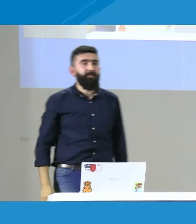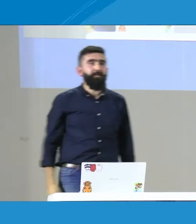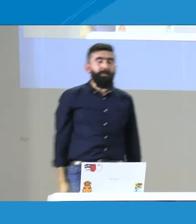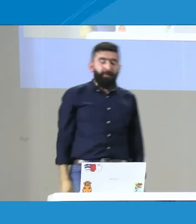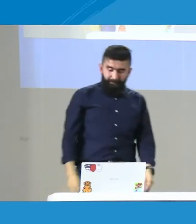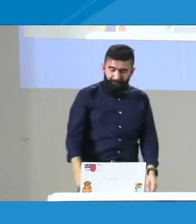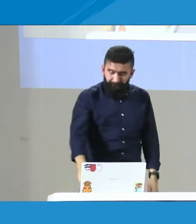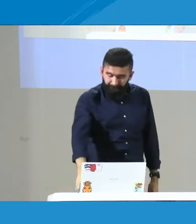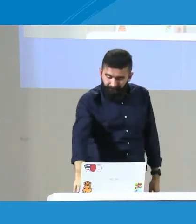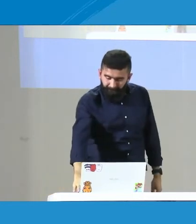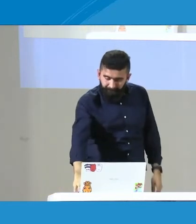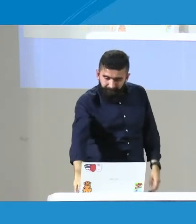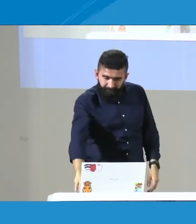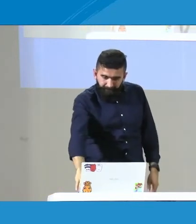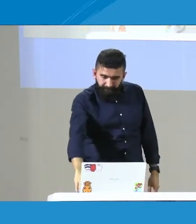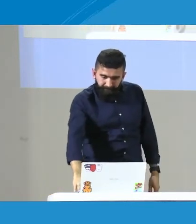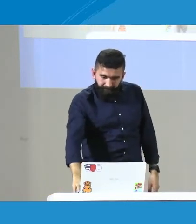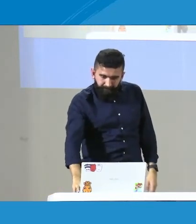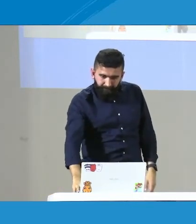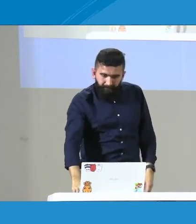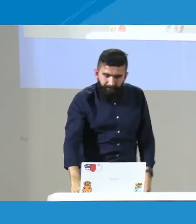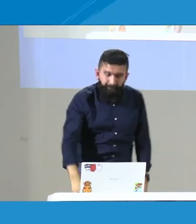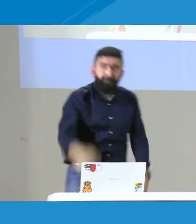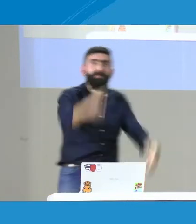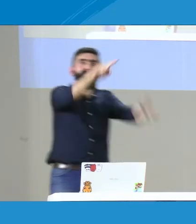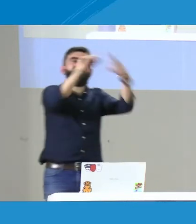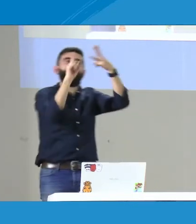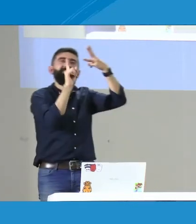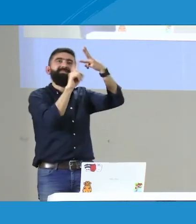cada uno le puede poner una ojeadita allí a los referentes.